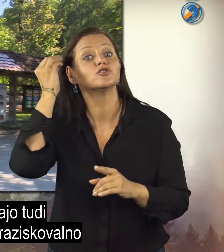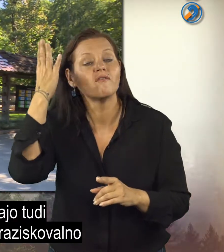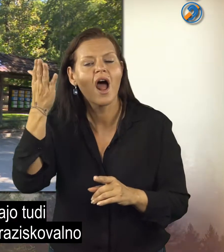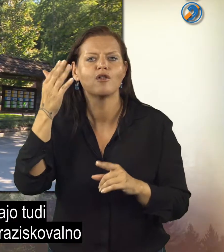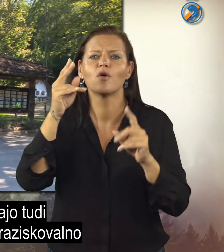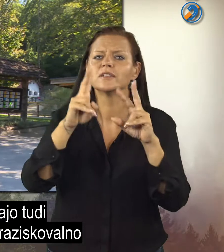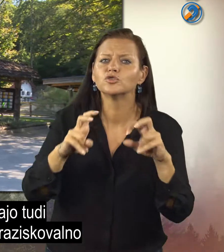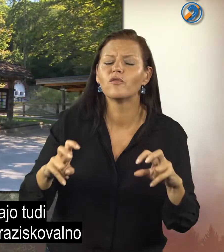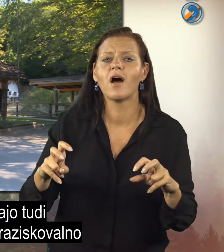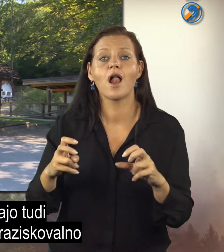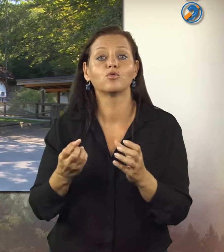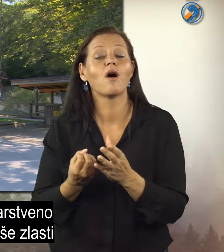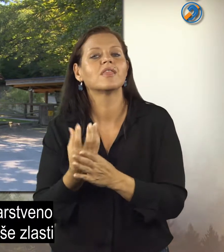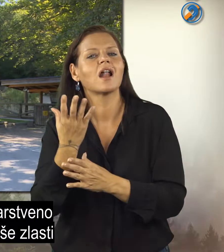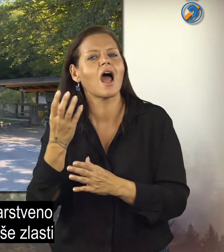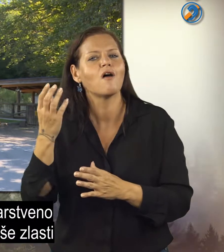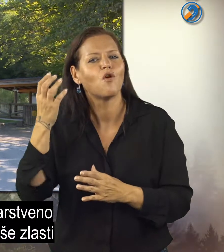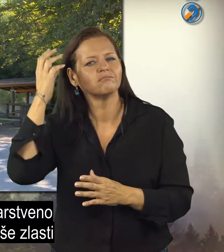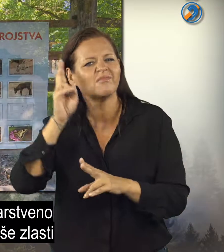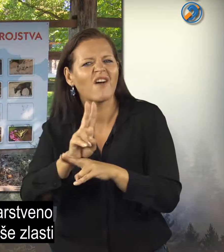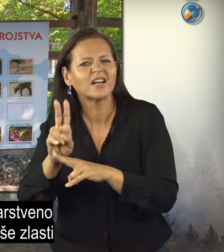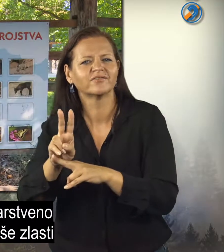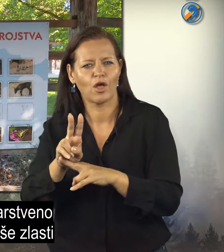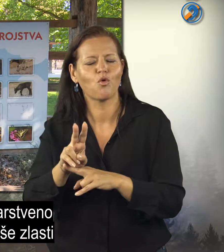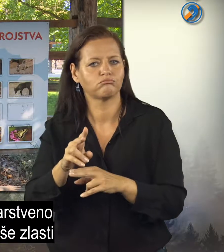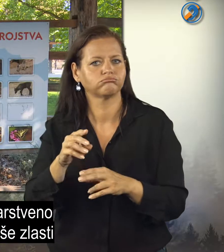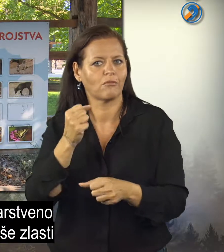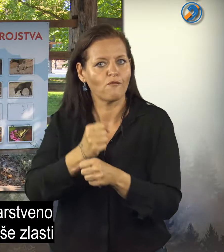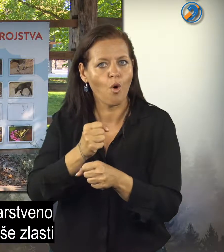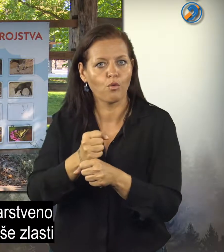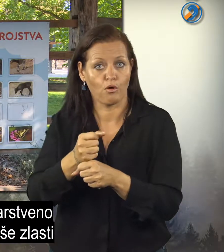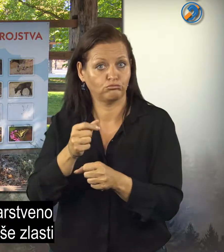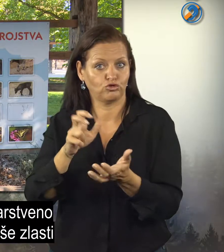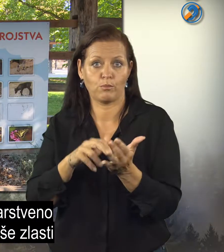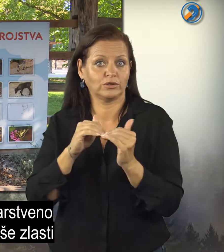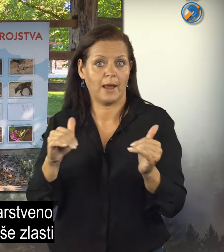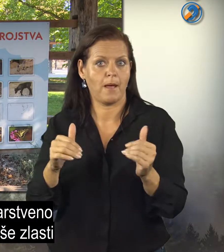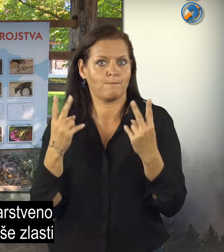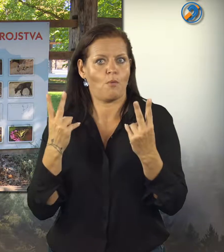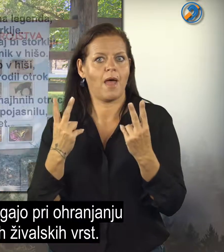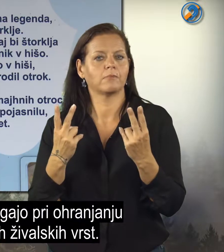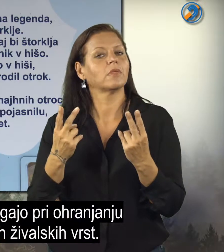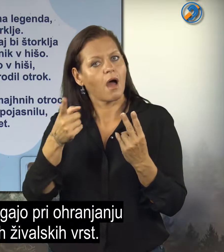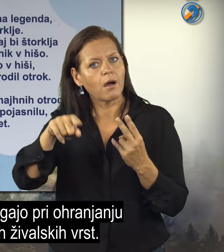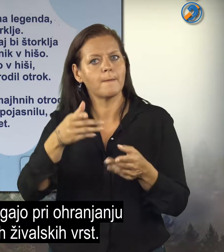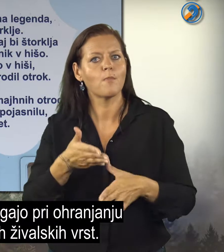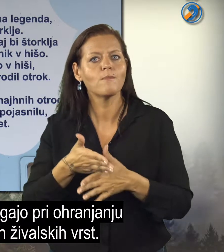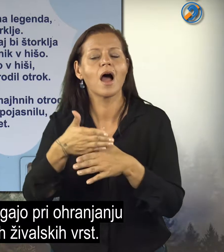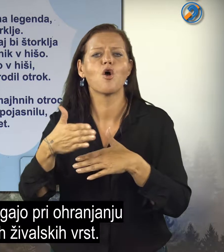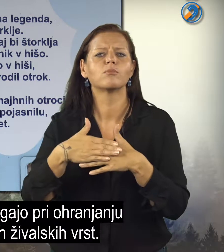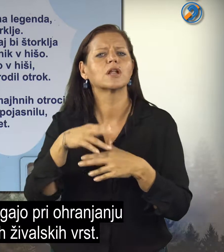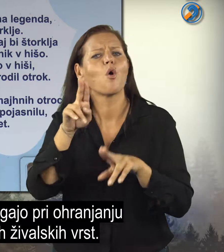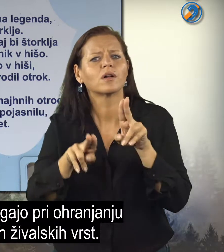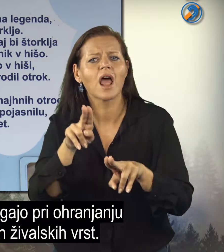raziskovalno in naravovarstveno vlogo, ki je še zlasti pomembna, saj pomagajo pri ohranjanju